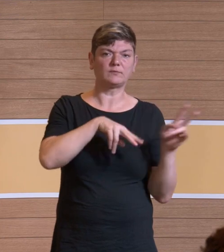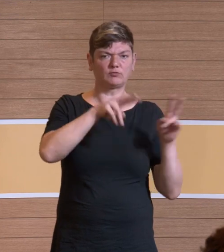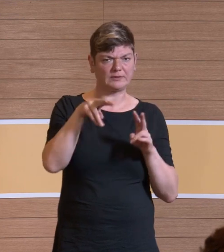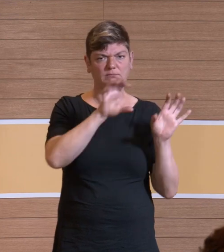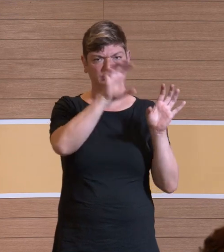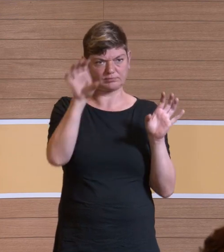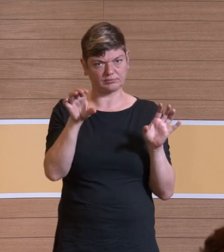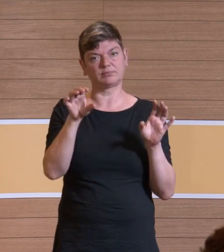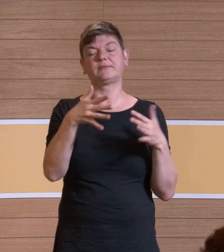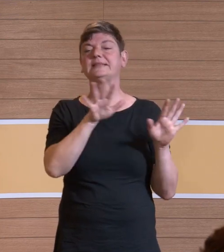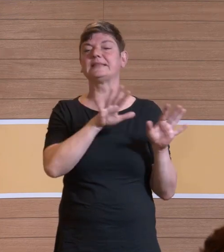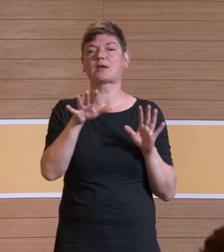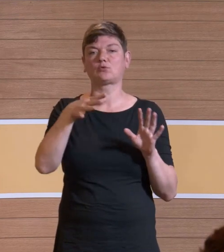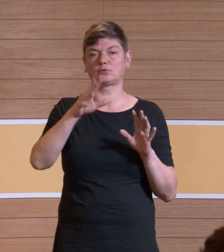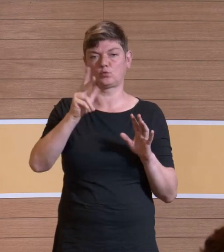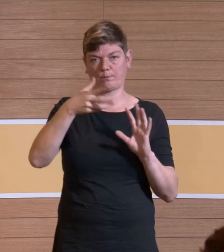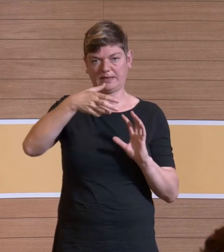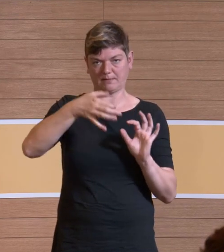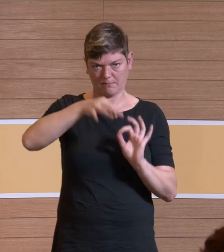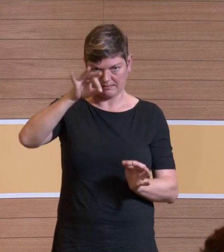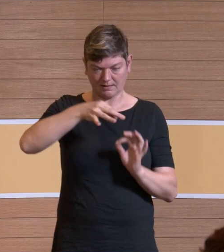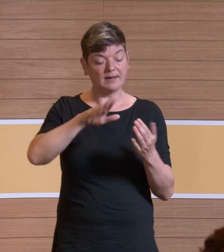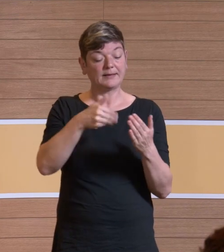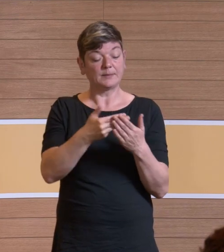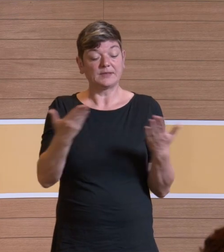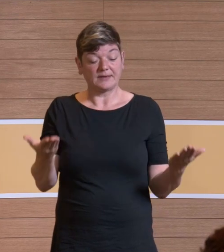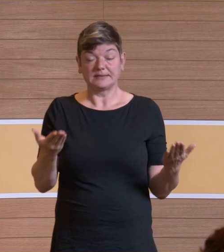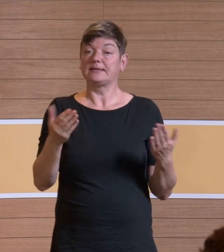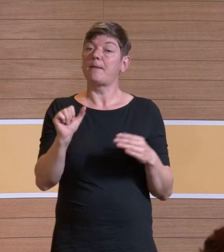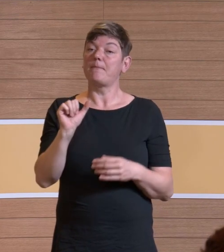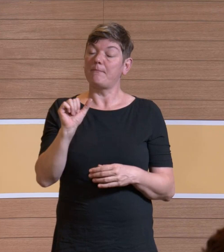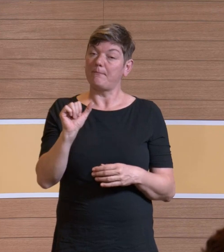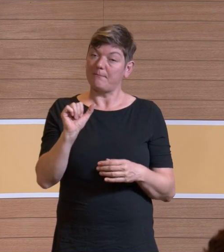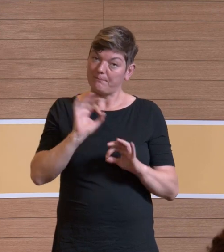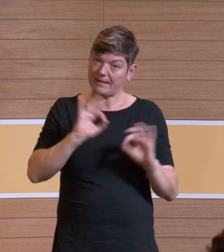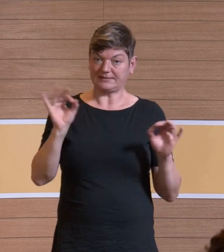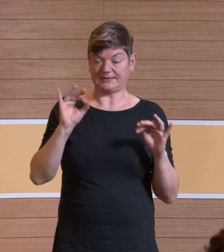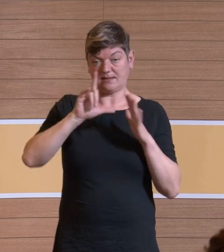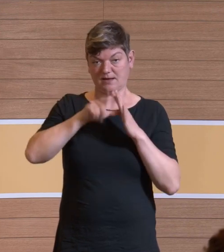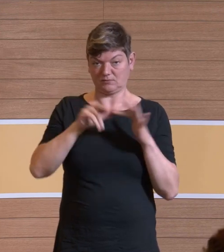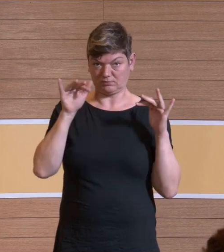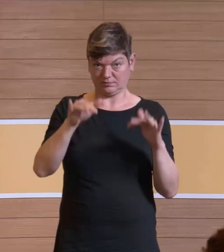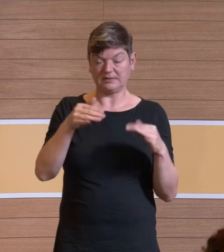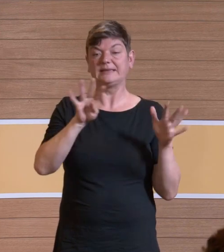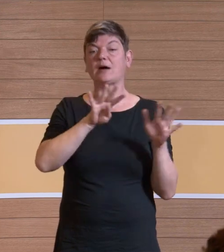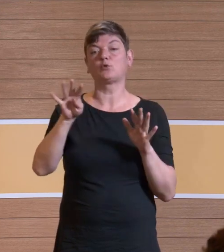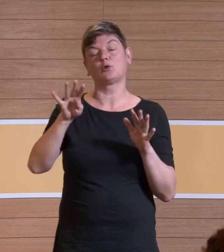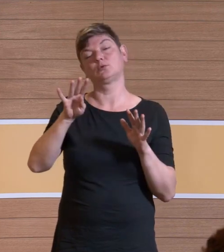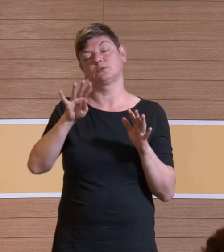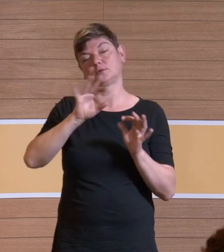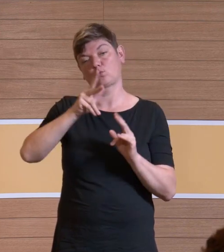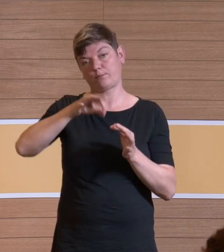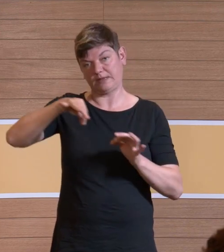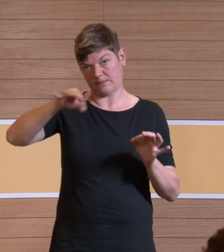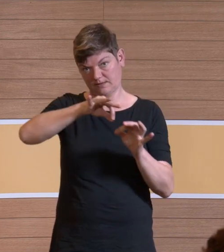bis 10.000 Kubikmeter kam raus. Die höchste Wirksamkeit bei 9.000 Kubikmeter gefunden lag zwischen